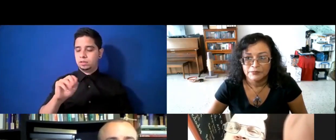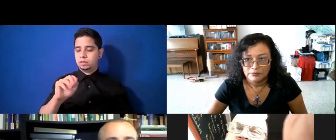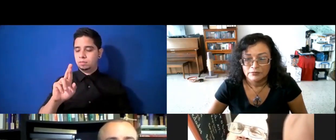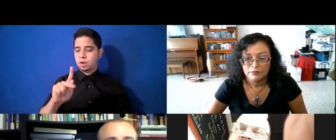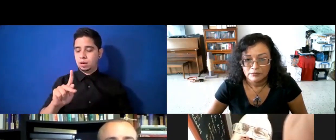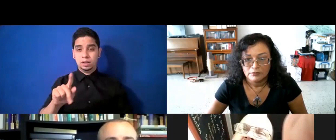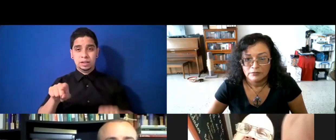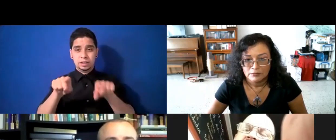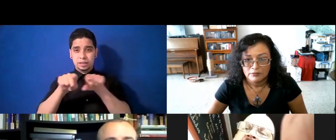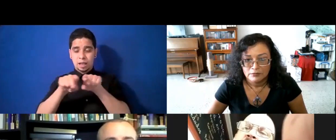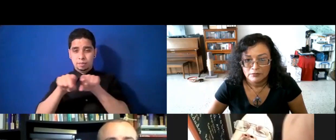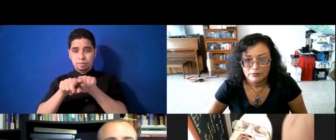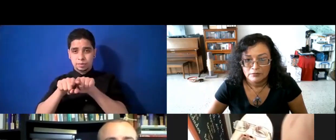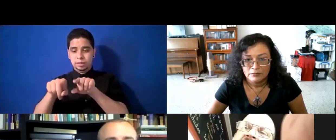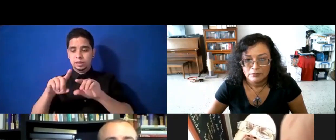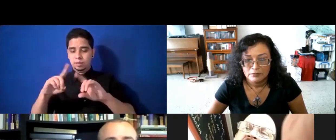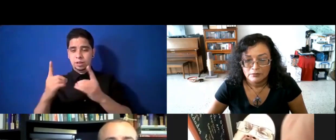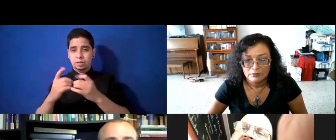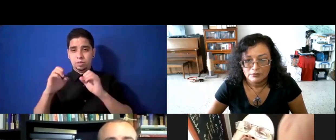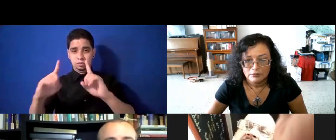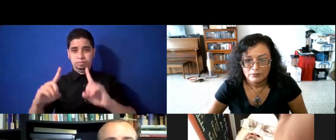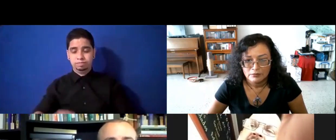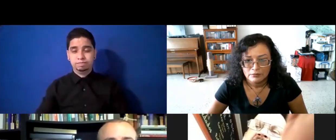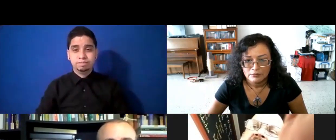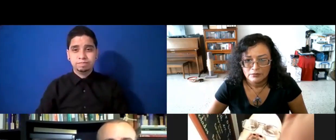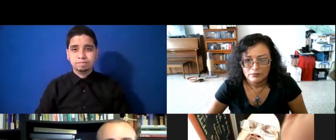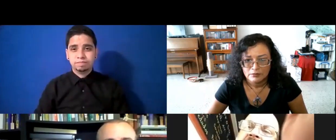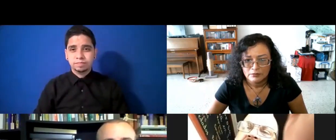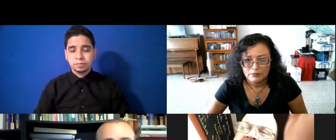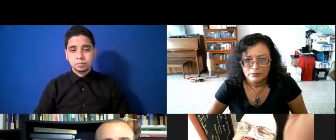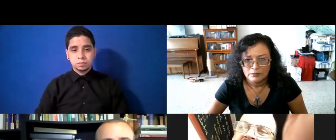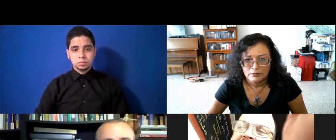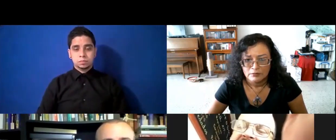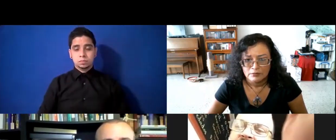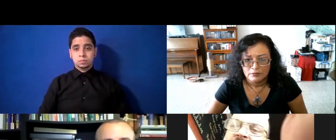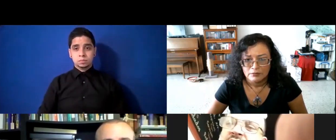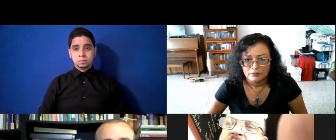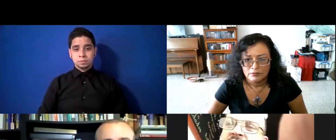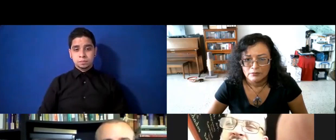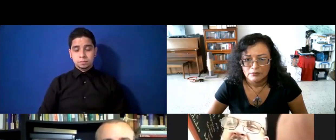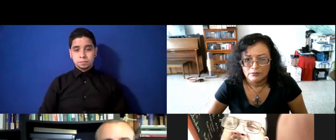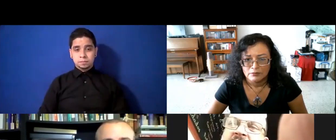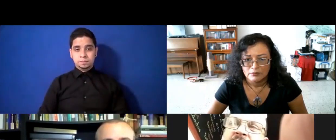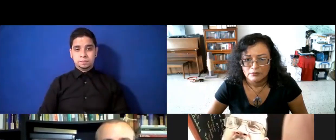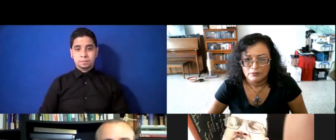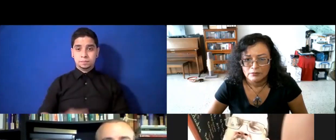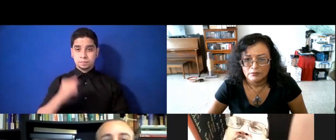Atorrey. Pues mira, si es basado en nuestro delivery, nosotros